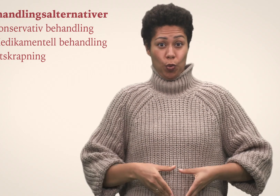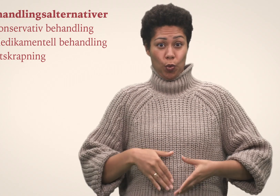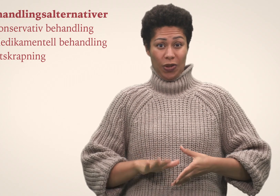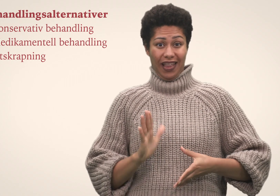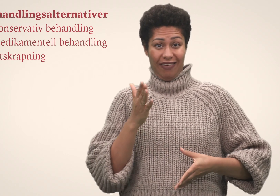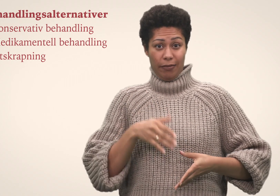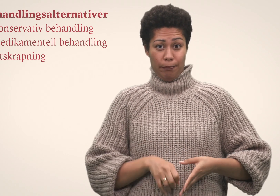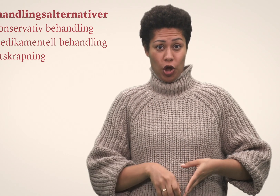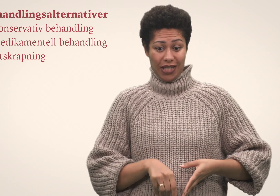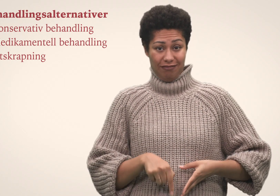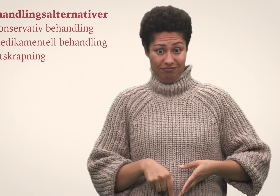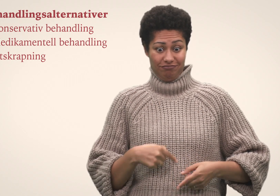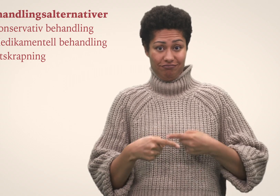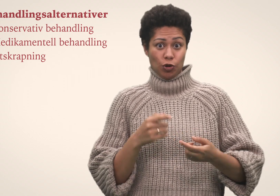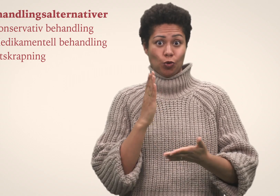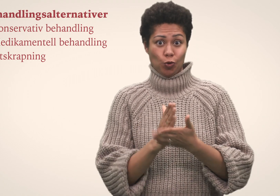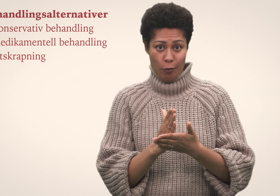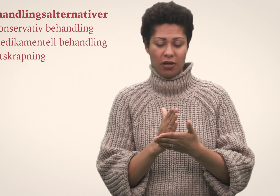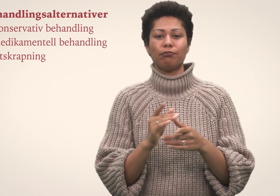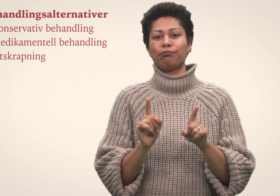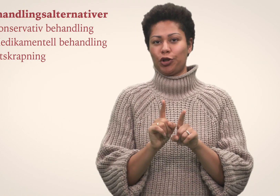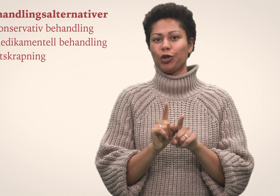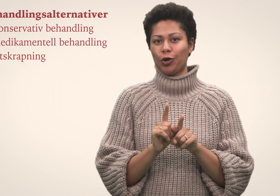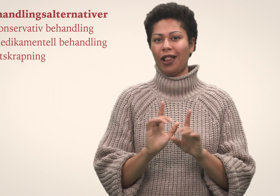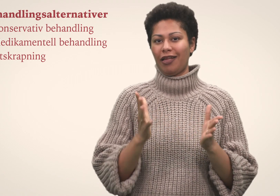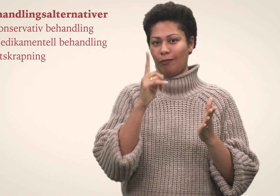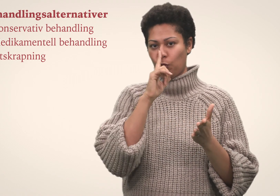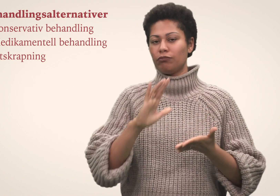Slutt på underlivsblødning er det som er et godt tegn på at livmora er tom.